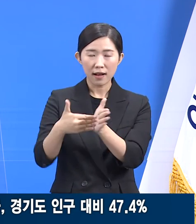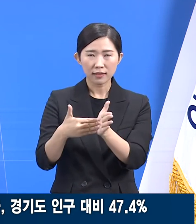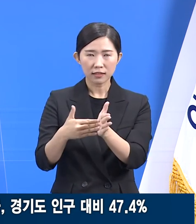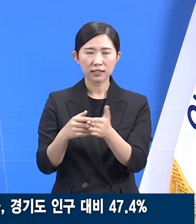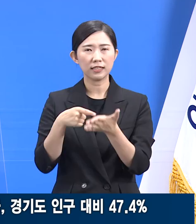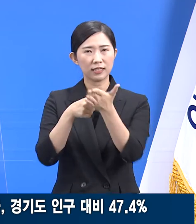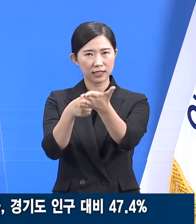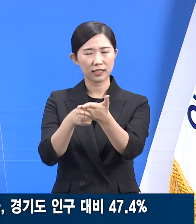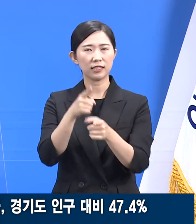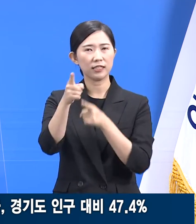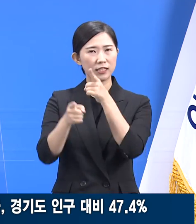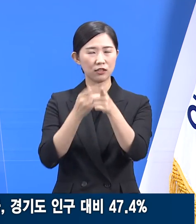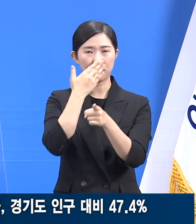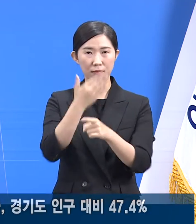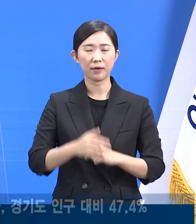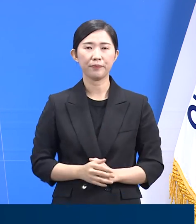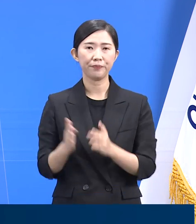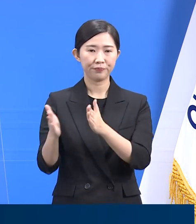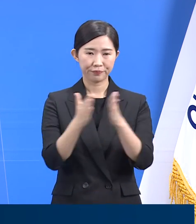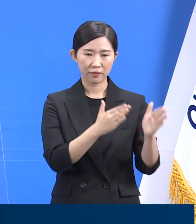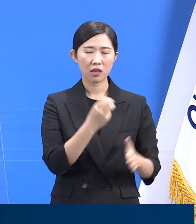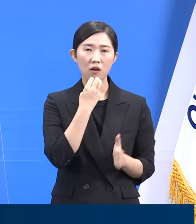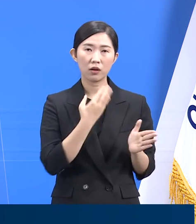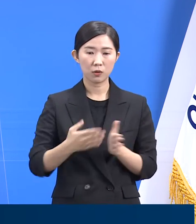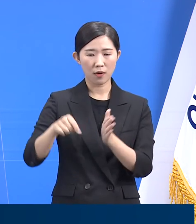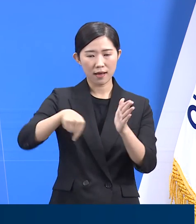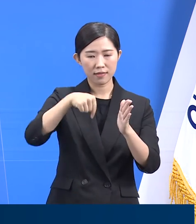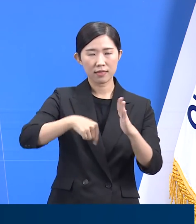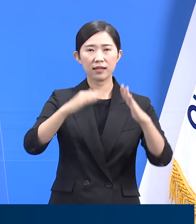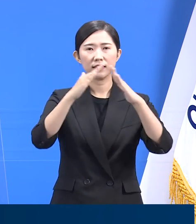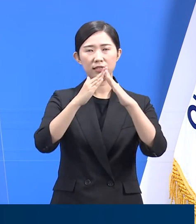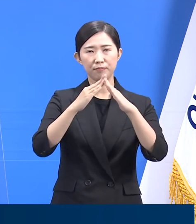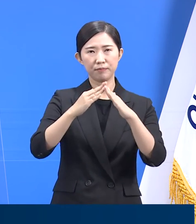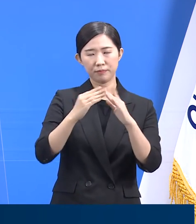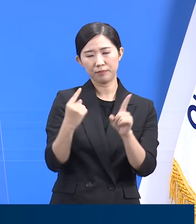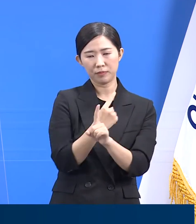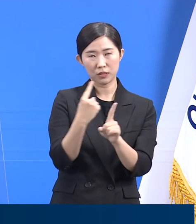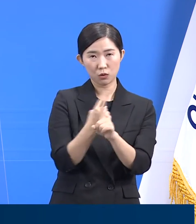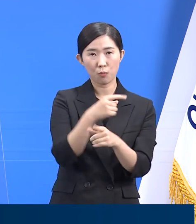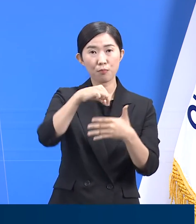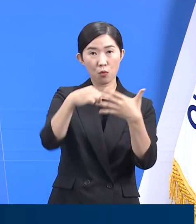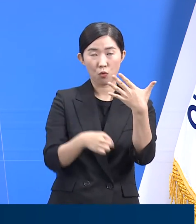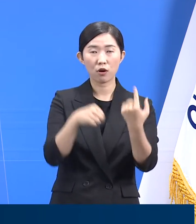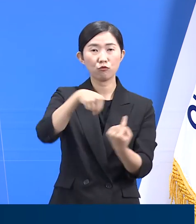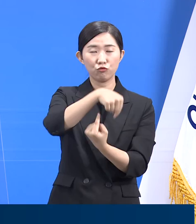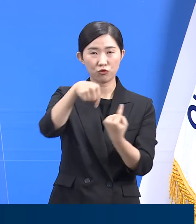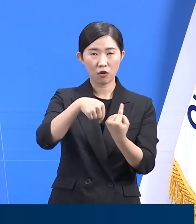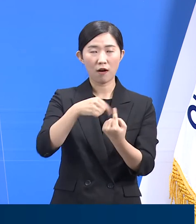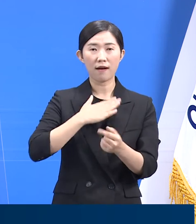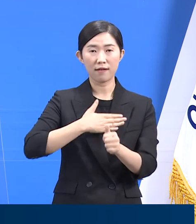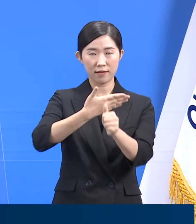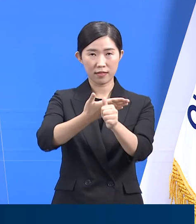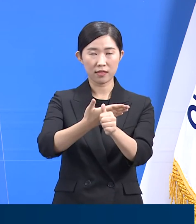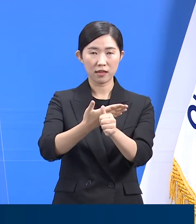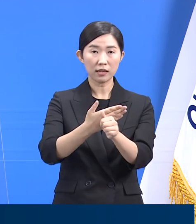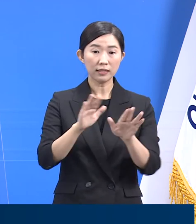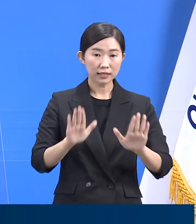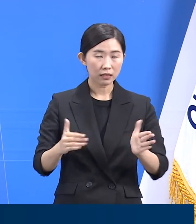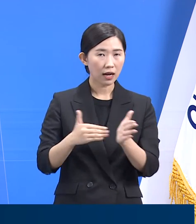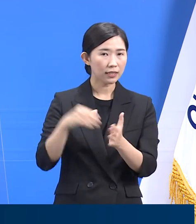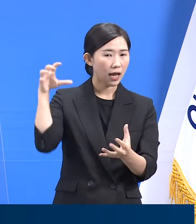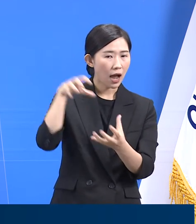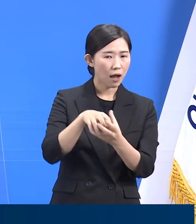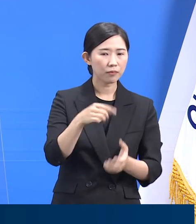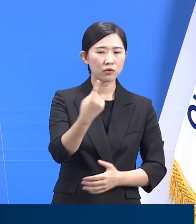다음은 경기도 자가치료 프로그램 운영 현황입니다. 8월 24일 0시 기준 총 1,503명이 자가치료